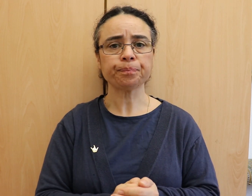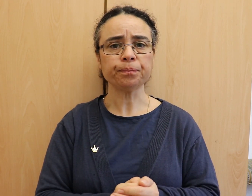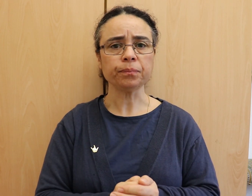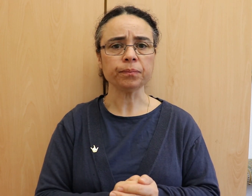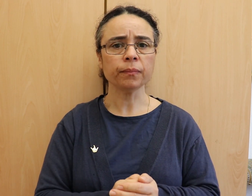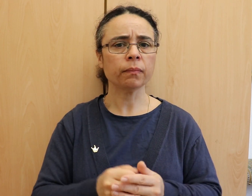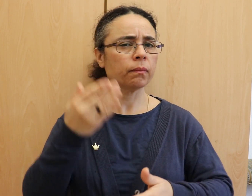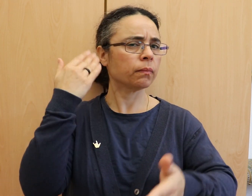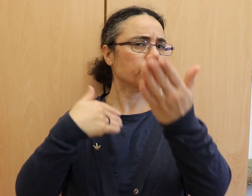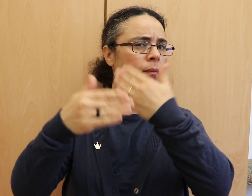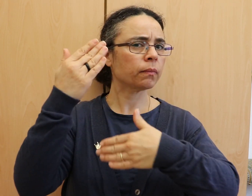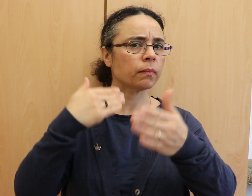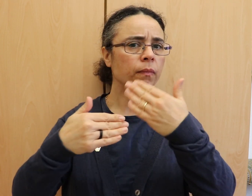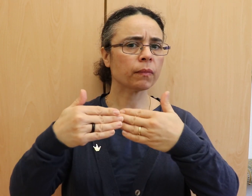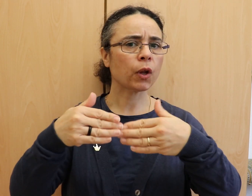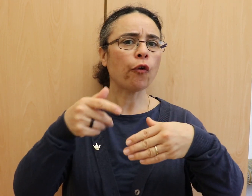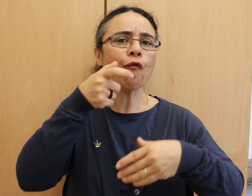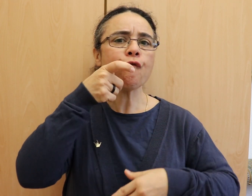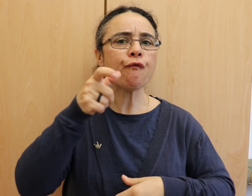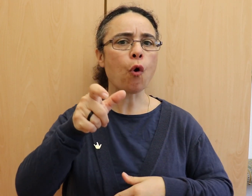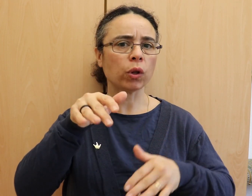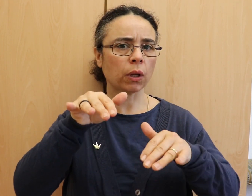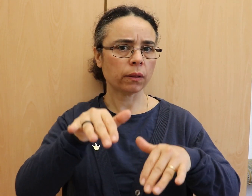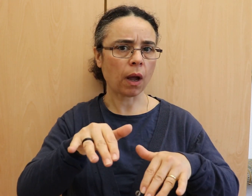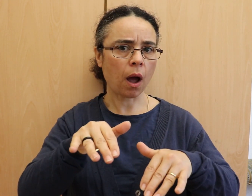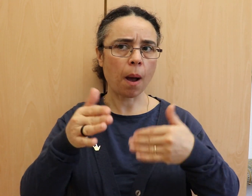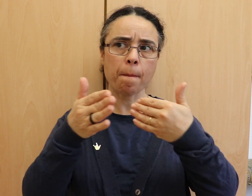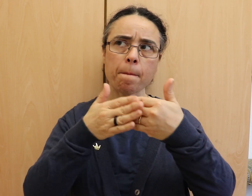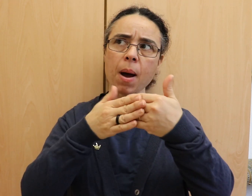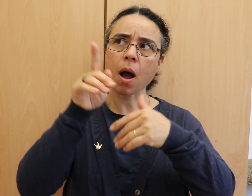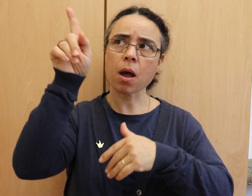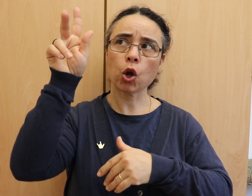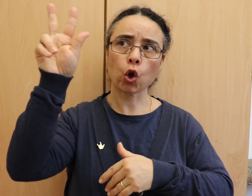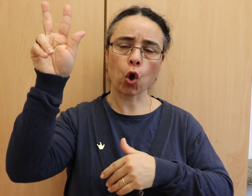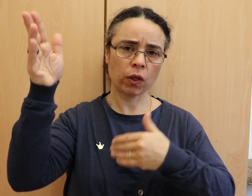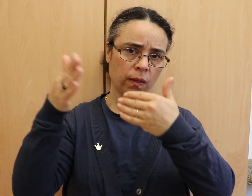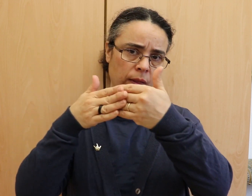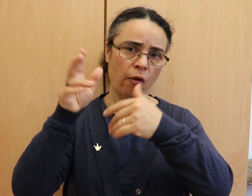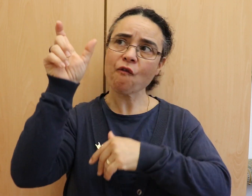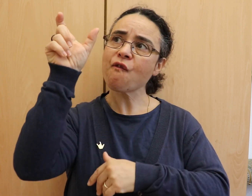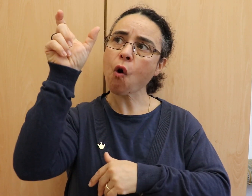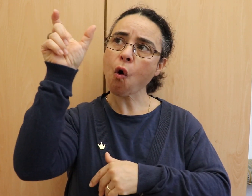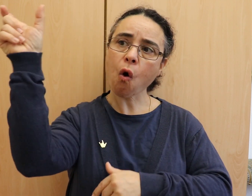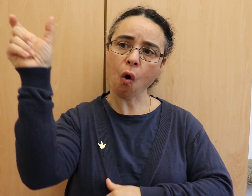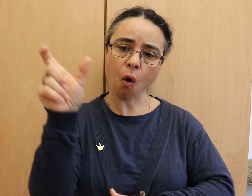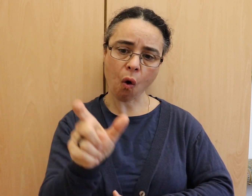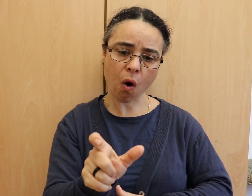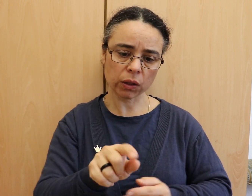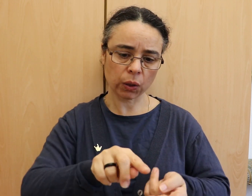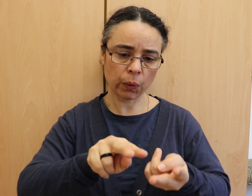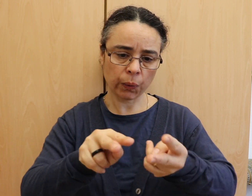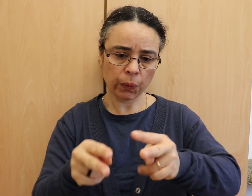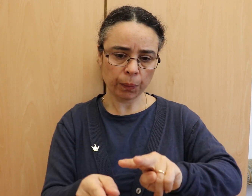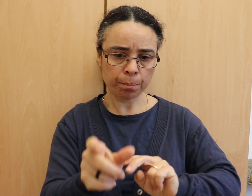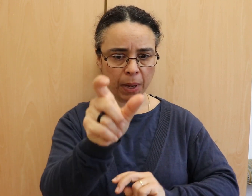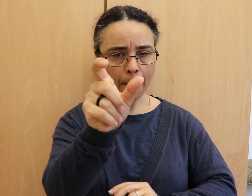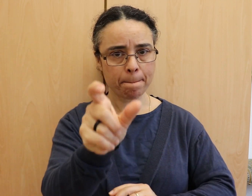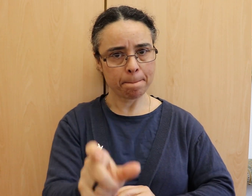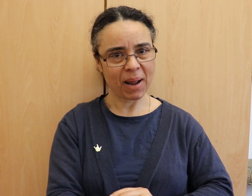Gott, und das Wort ist Fleisch geworden und hat unter uns gewohnt. Das